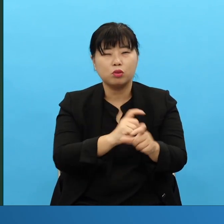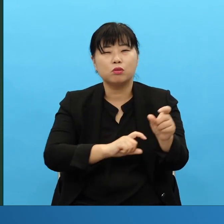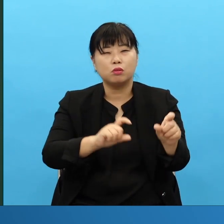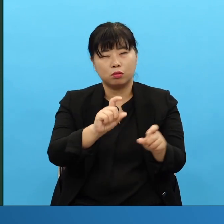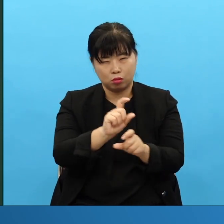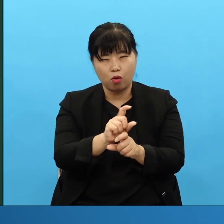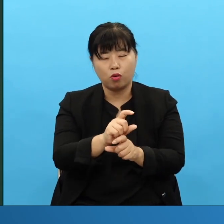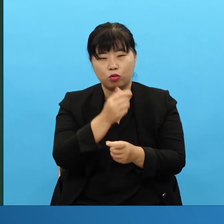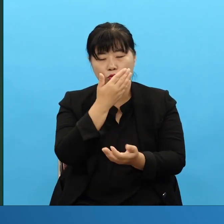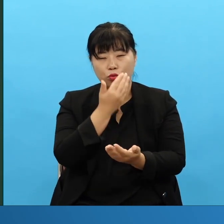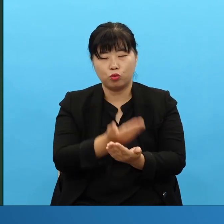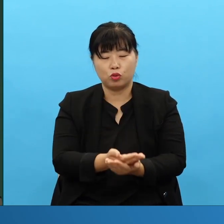그래서 순례자들은